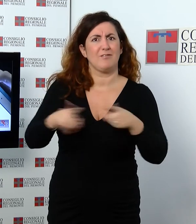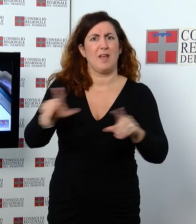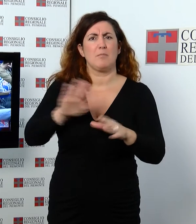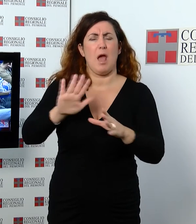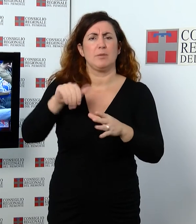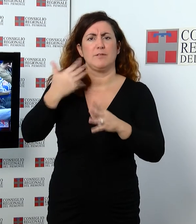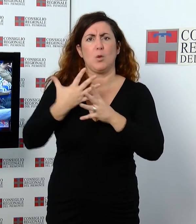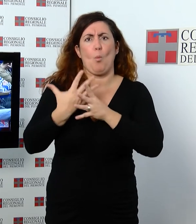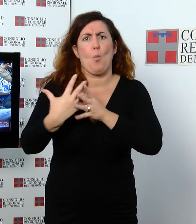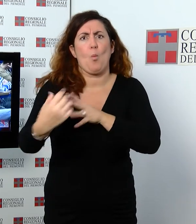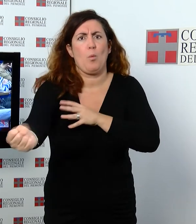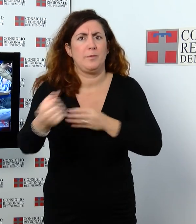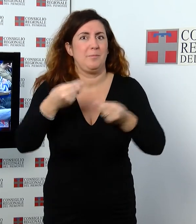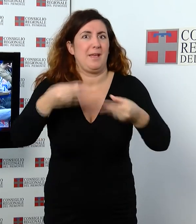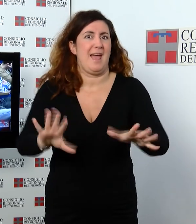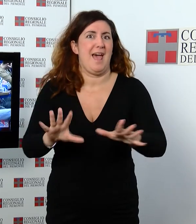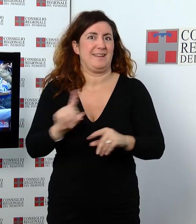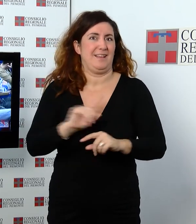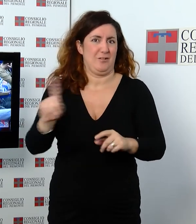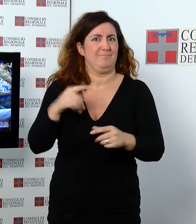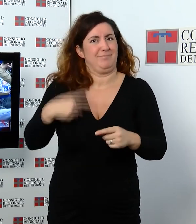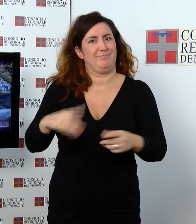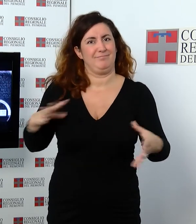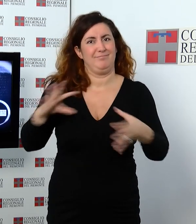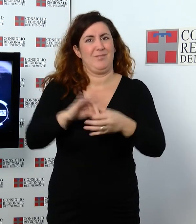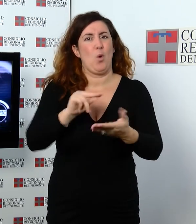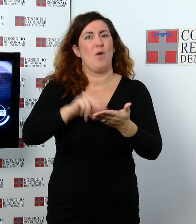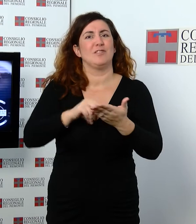Realizzato in collaborazione con l'ufficio scolastico regionale del MIUR.